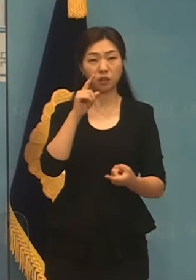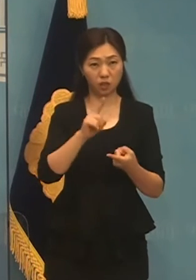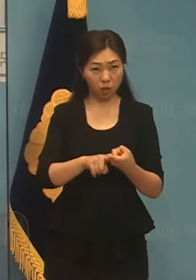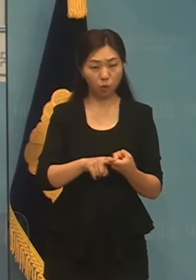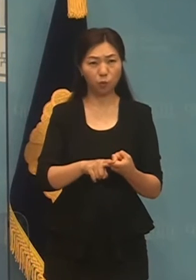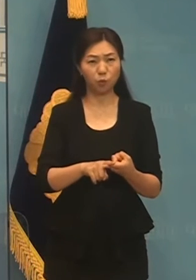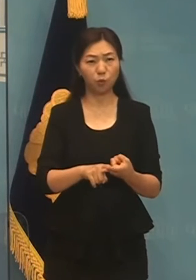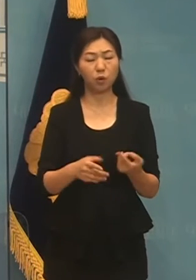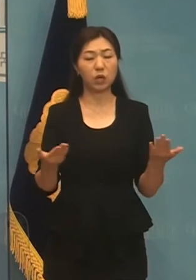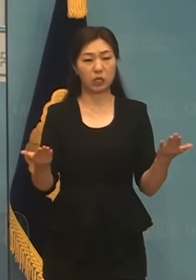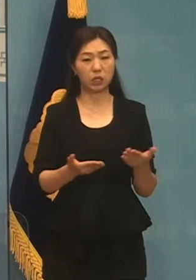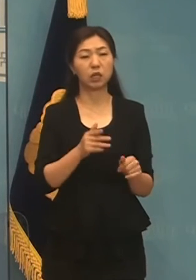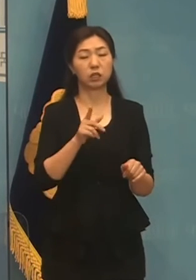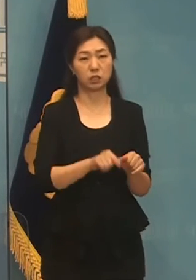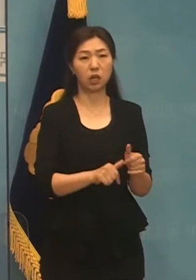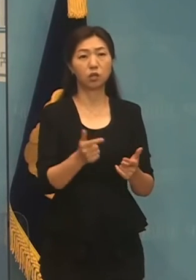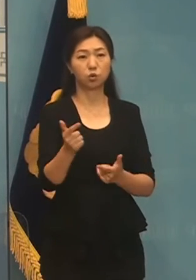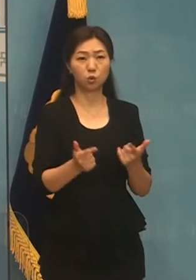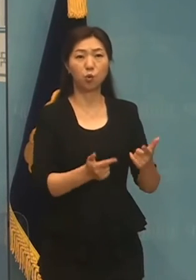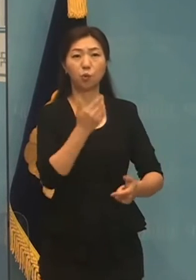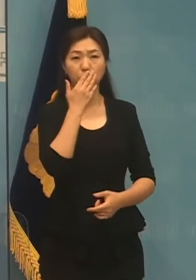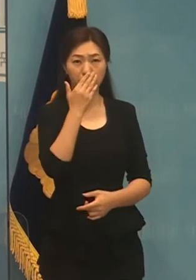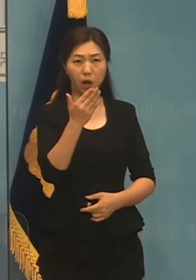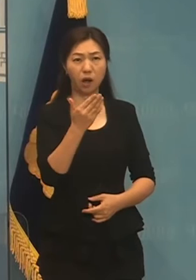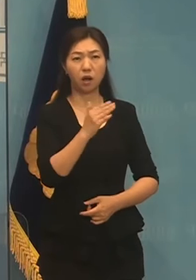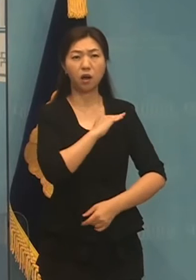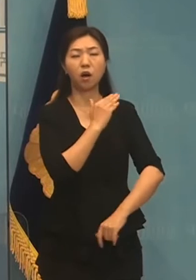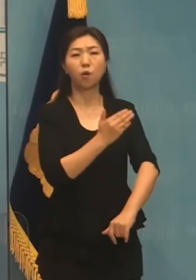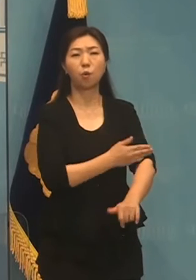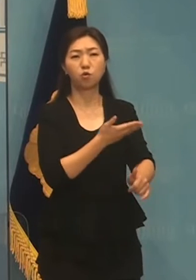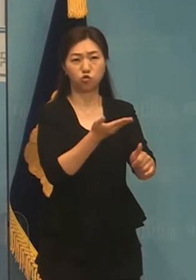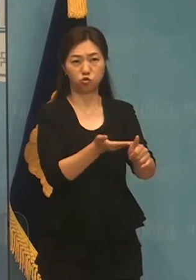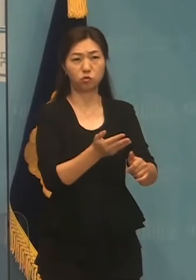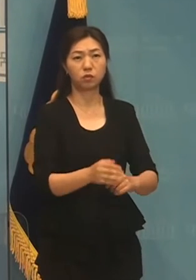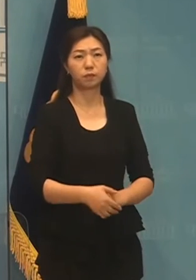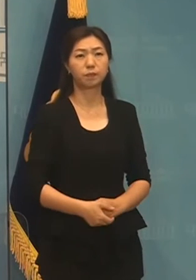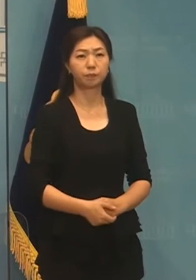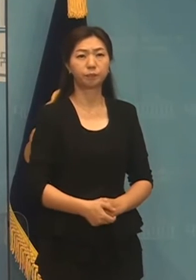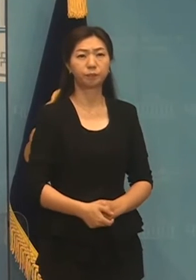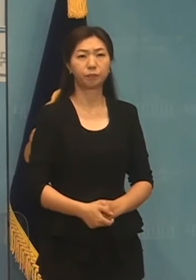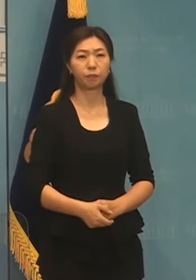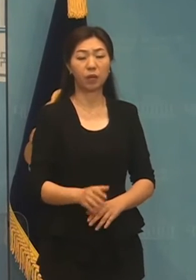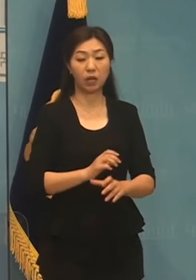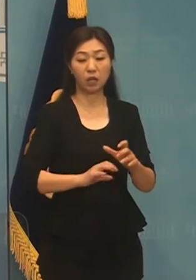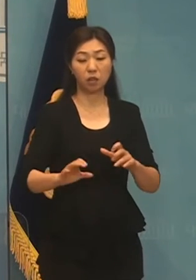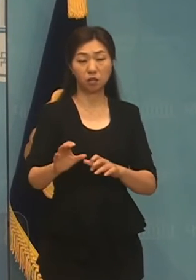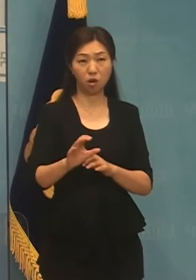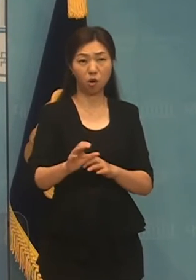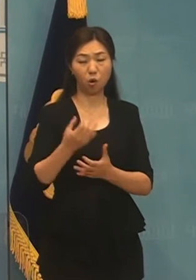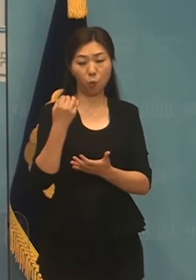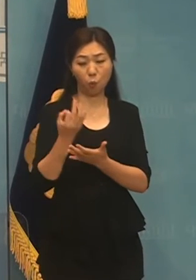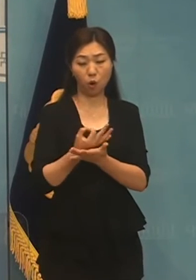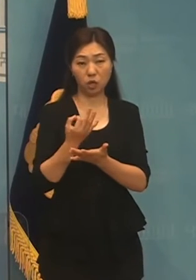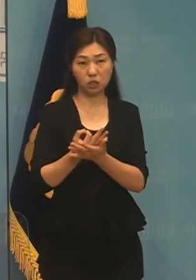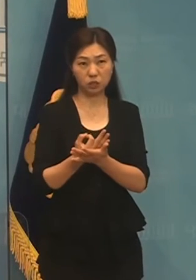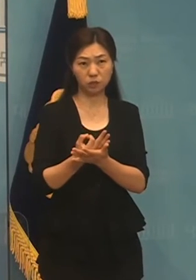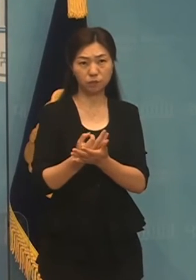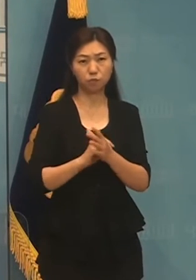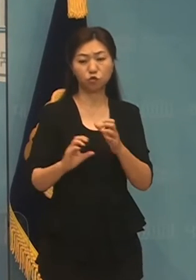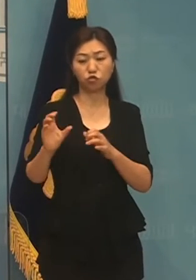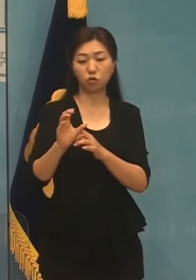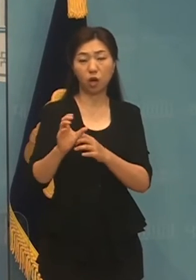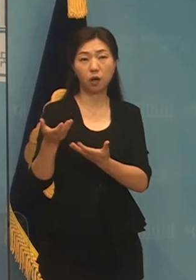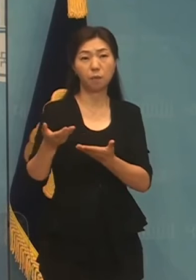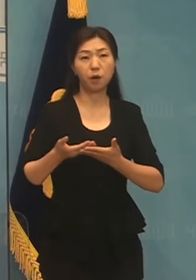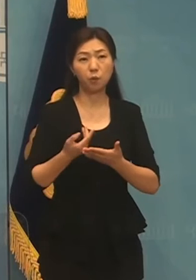근로시간을 조절할 수 있는 권리를 고려하는 자정입니다. 더 많은 행동을 갖기 위해 더 많이 일할 자유를 원하는